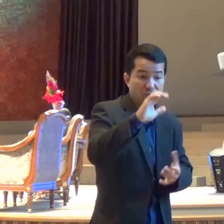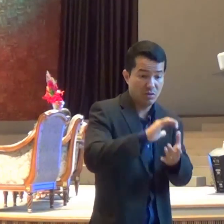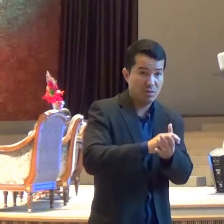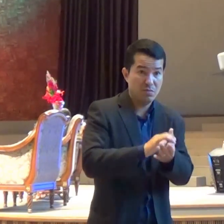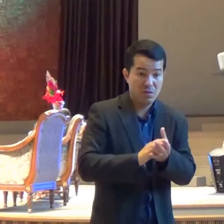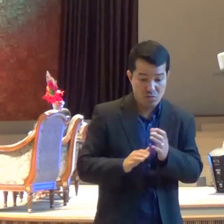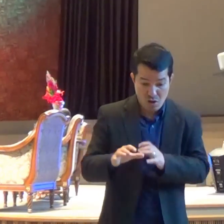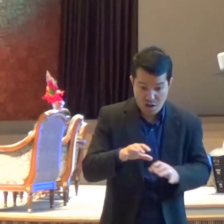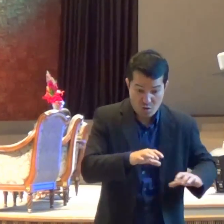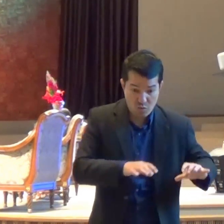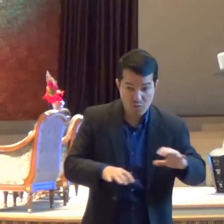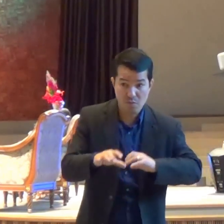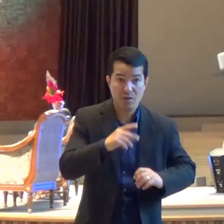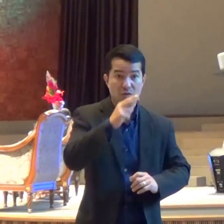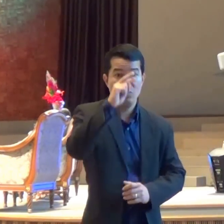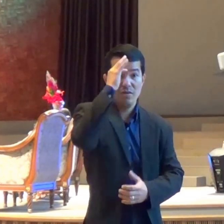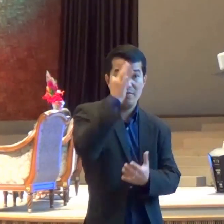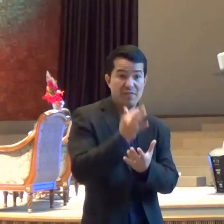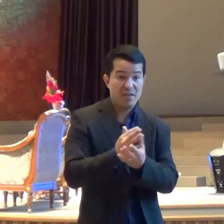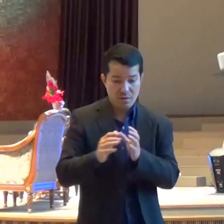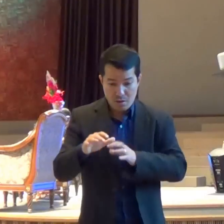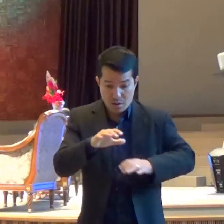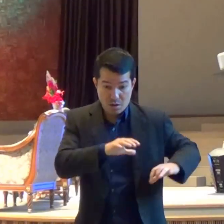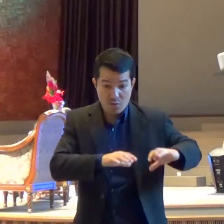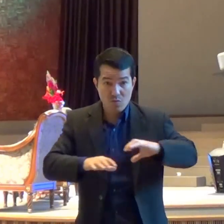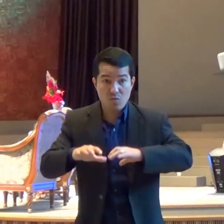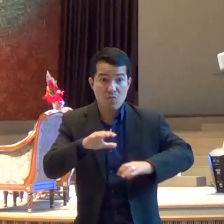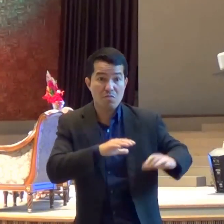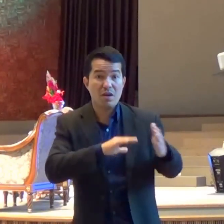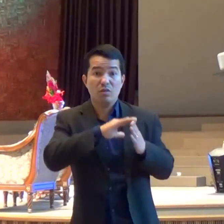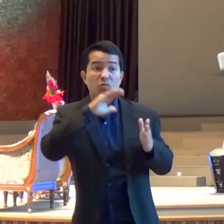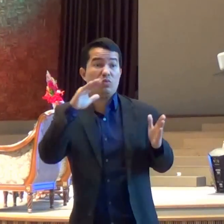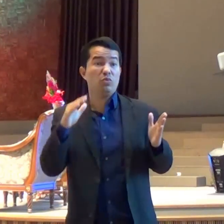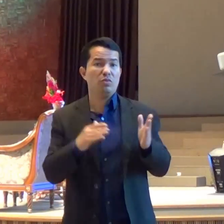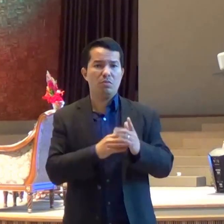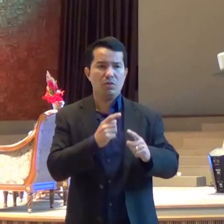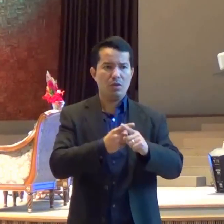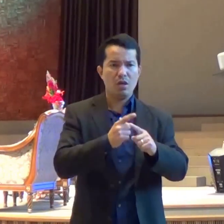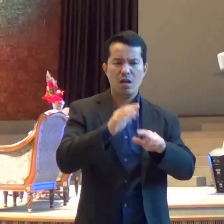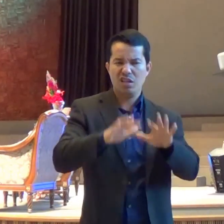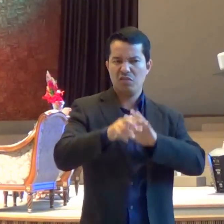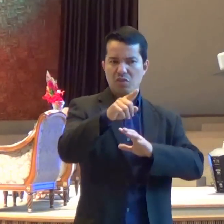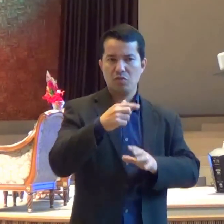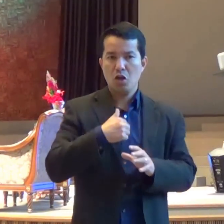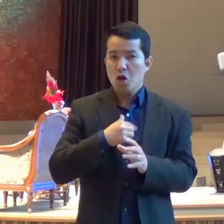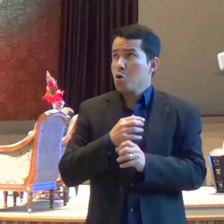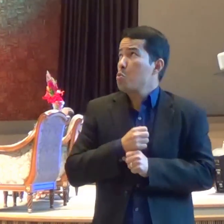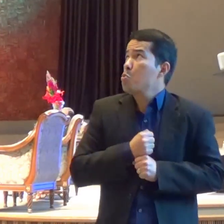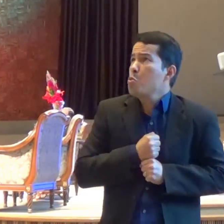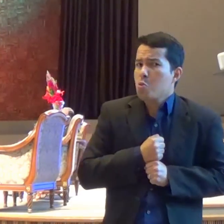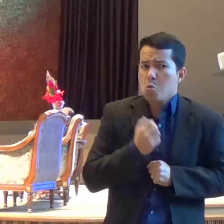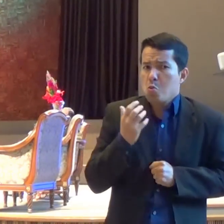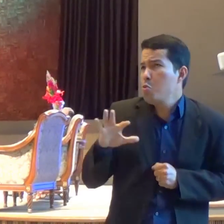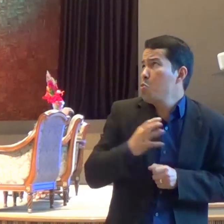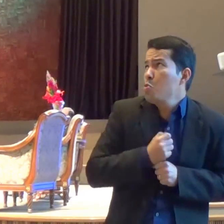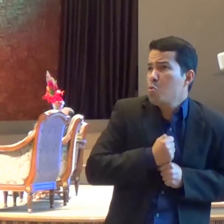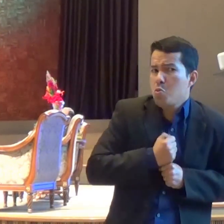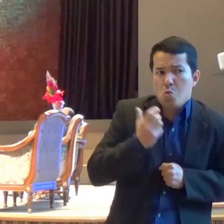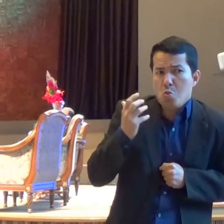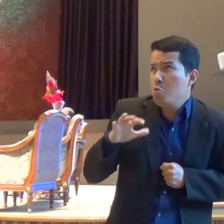mexe logo Eu preciso dessa benção Mas tem algumas áreas Que dizem Senhor Isso aqui é meu Não mexe não Isso